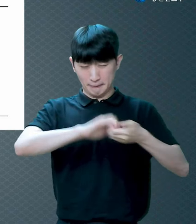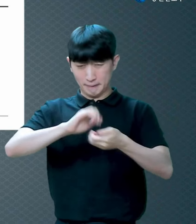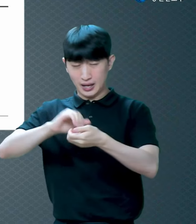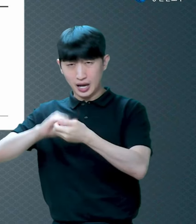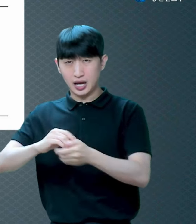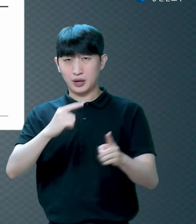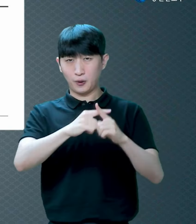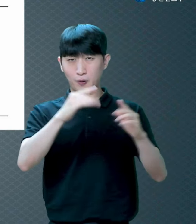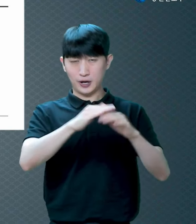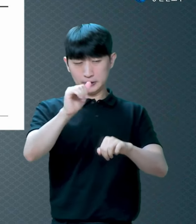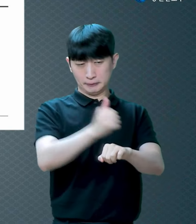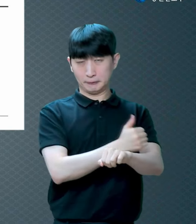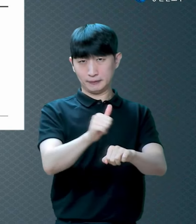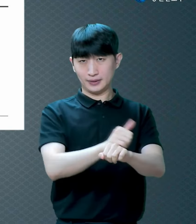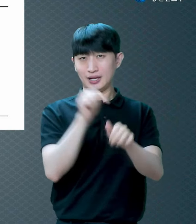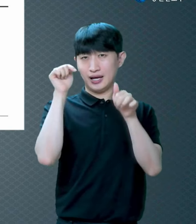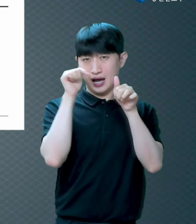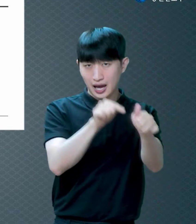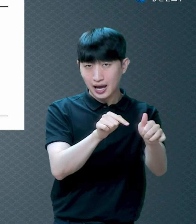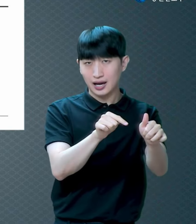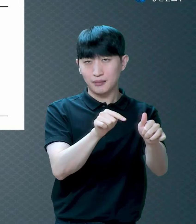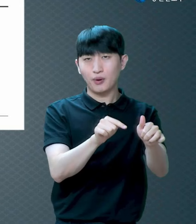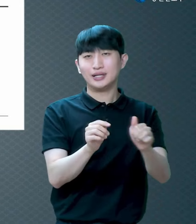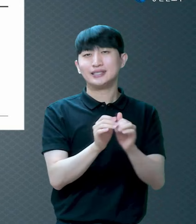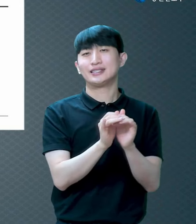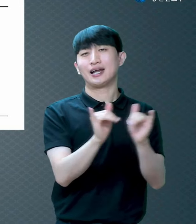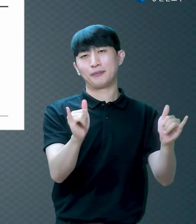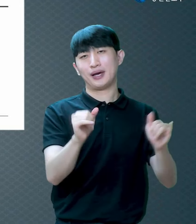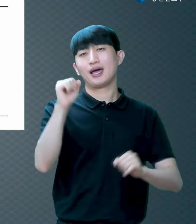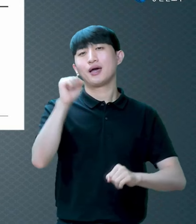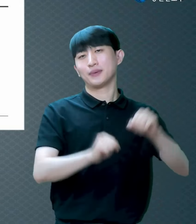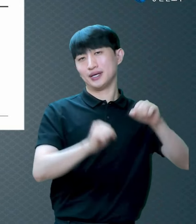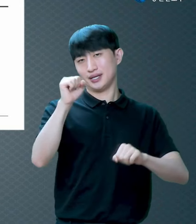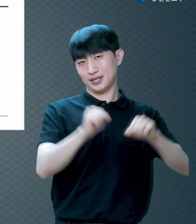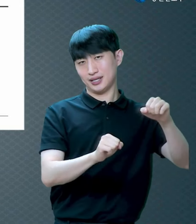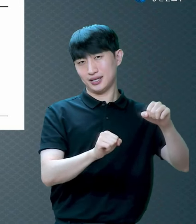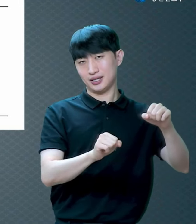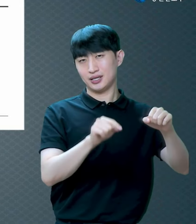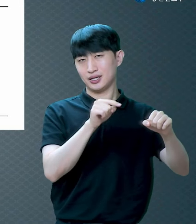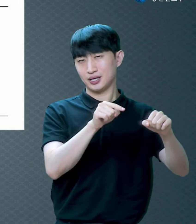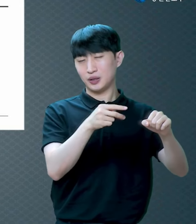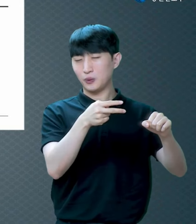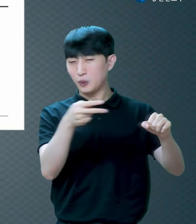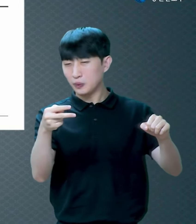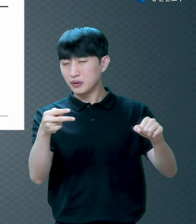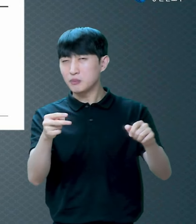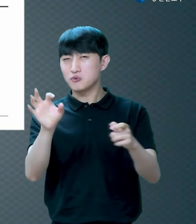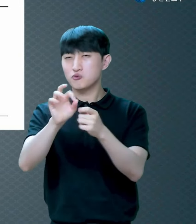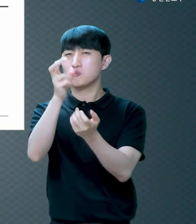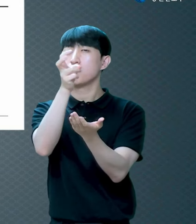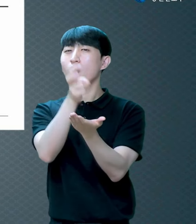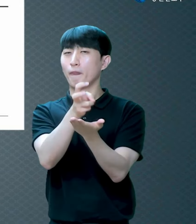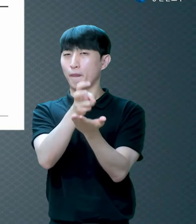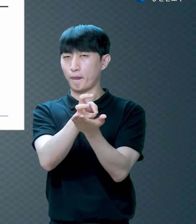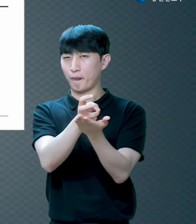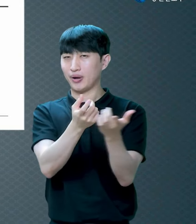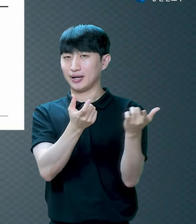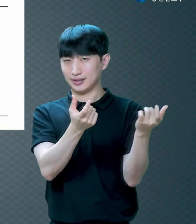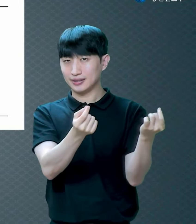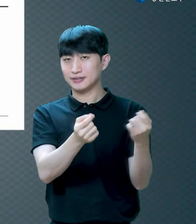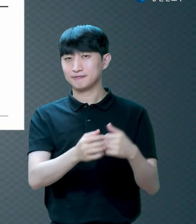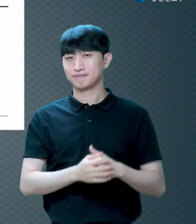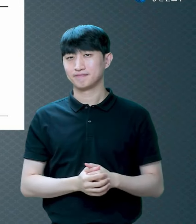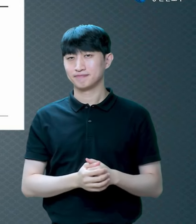하라고 얘기하는 걸 행위인데 이걸 율법으로 설명할 수 있는 거예요 왜